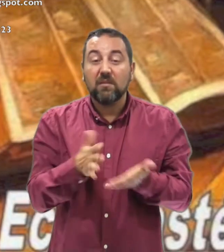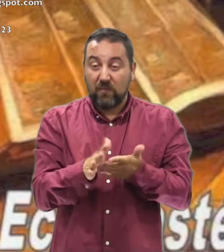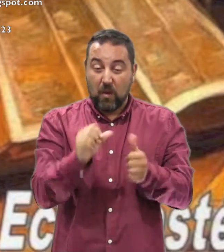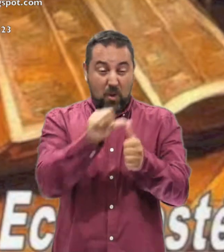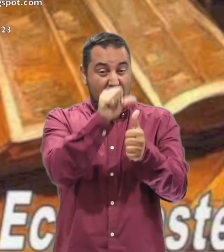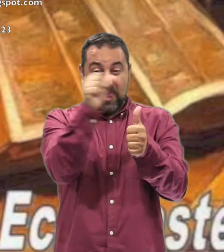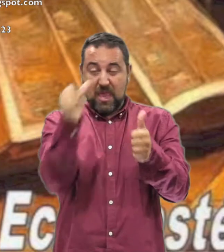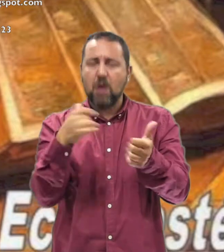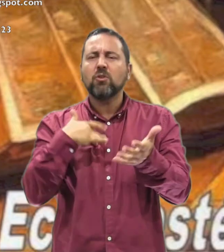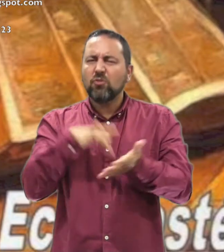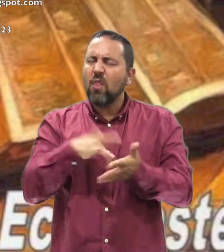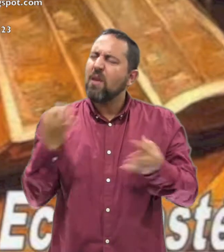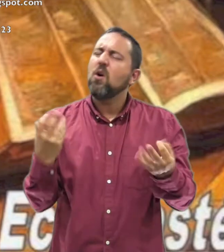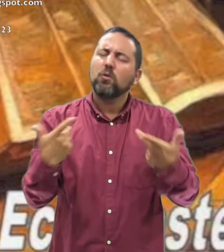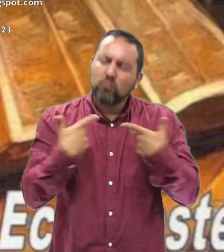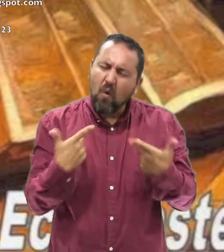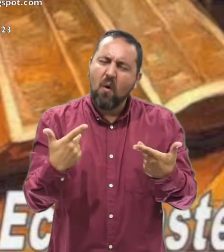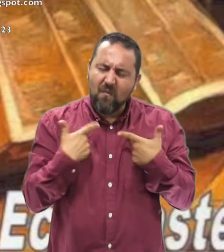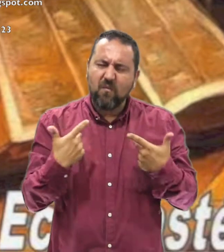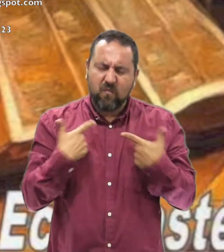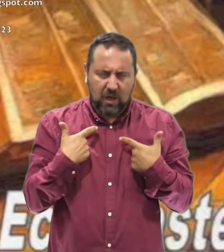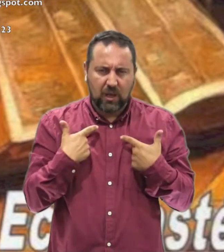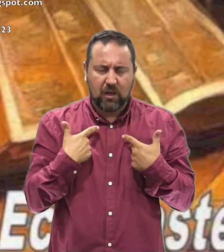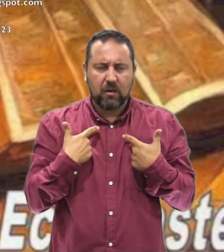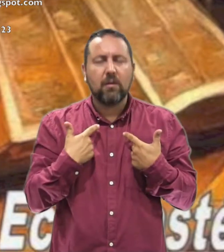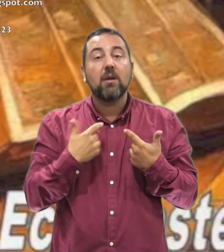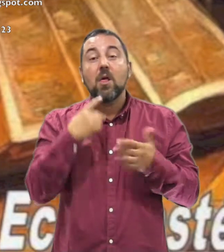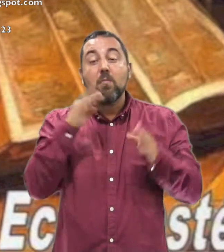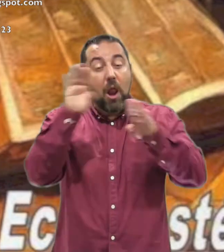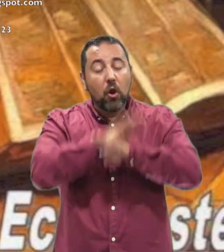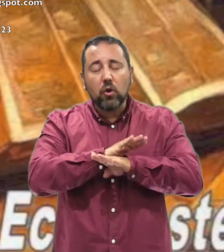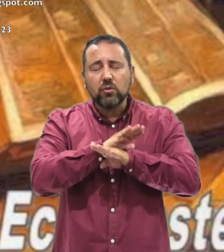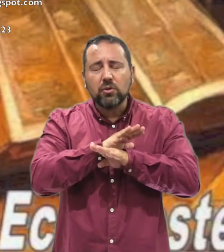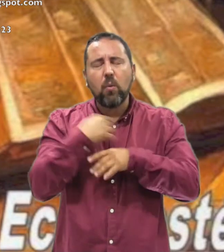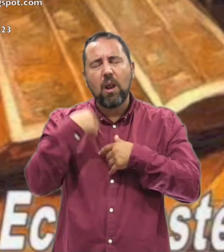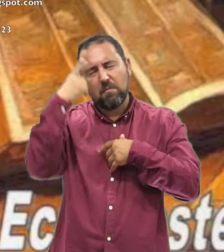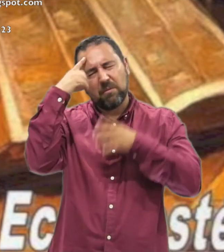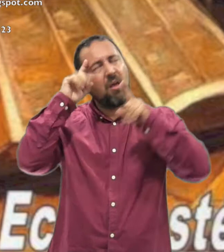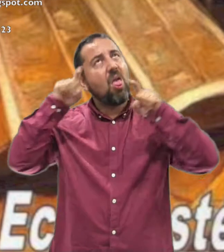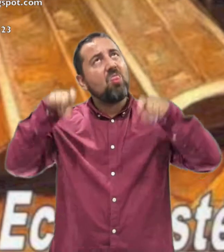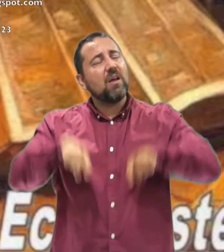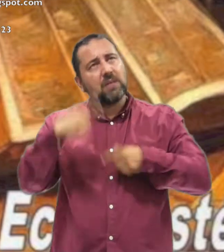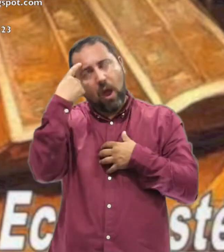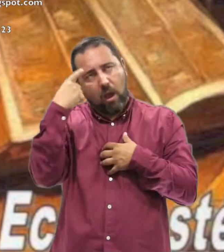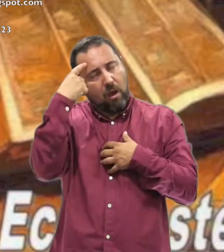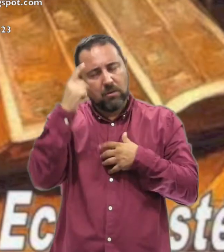De día su tarea es sufrir y penar De noche no descansa